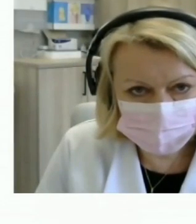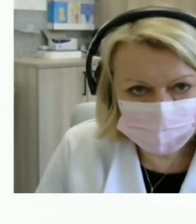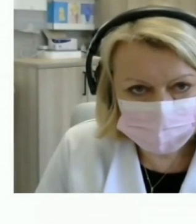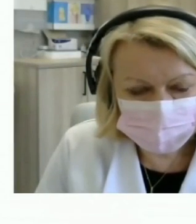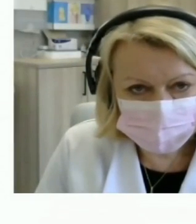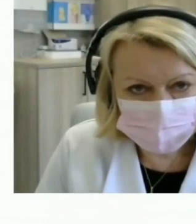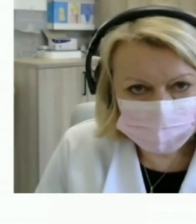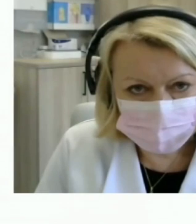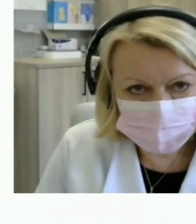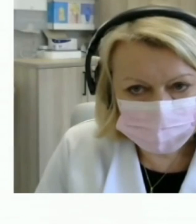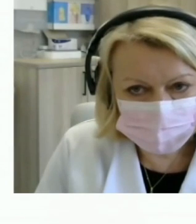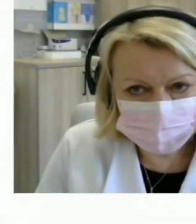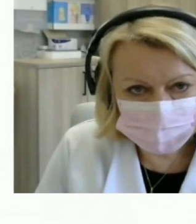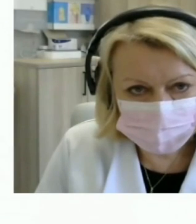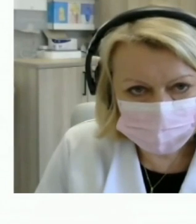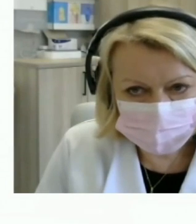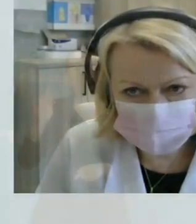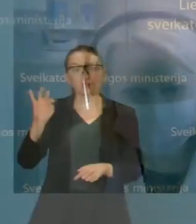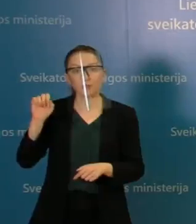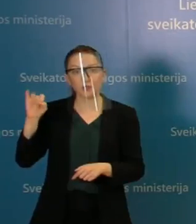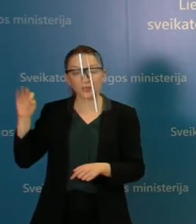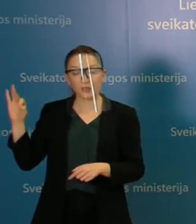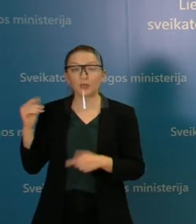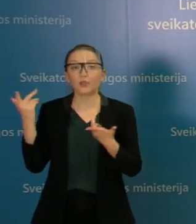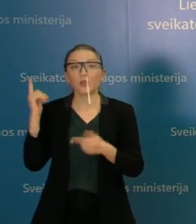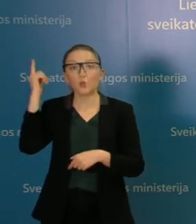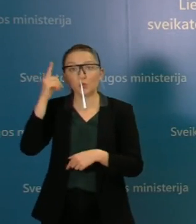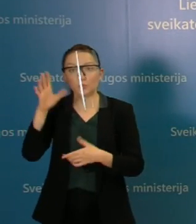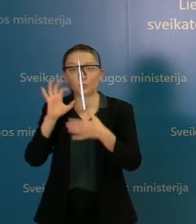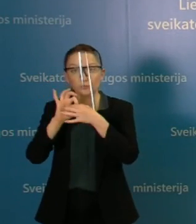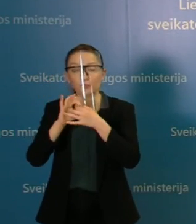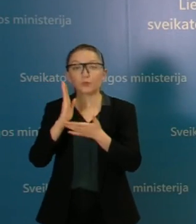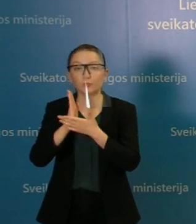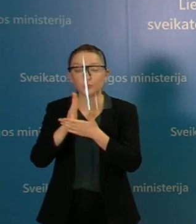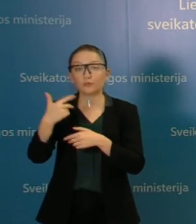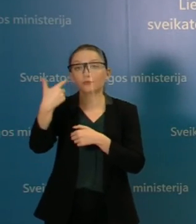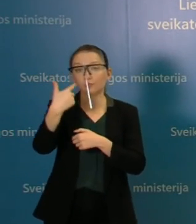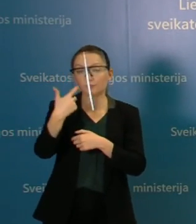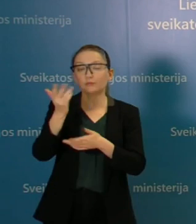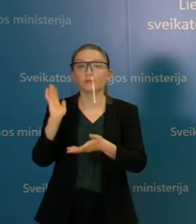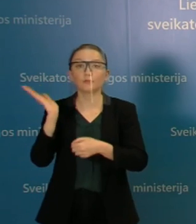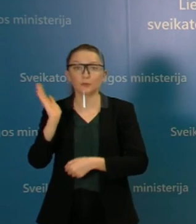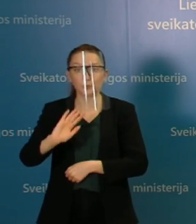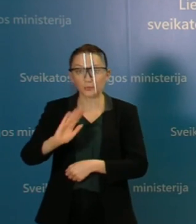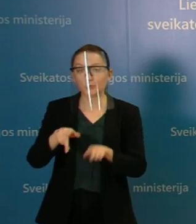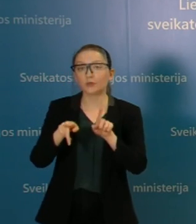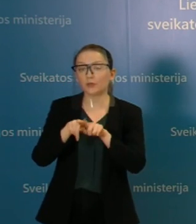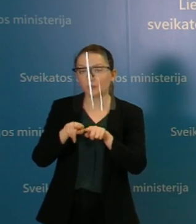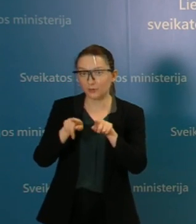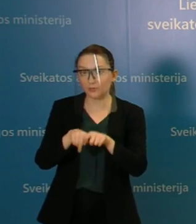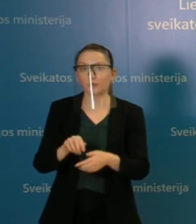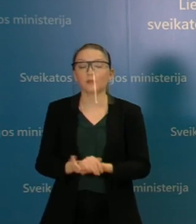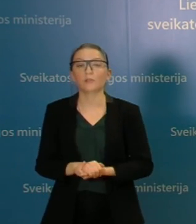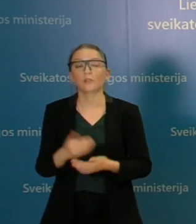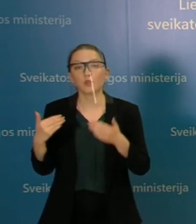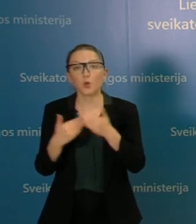Legita Janšorenė, tik tais Legita bus nuotolinių būdų prisijungusi, pasisakys ir vėliau į klausimus atsakys. Ir tradiciškai mums